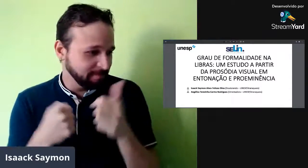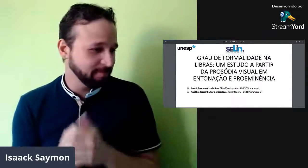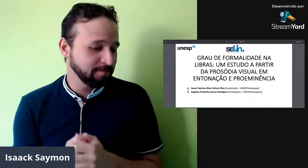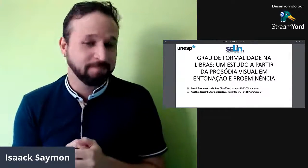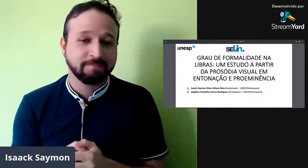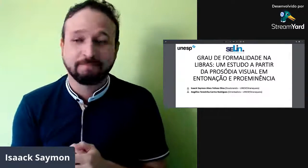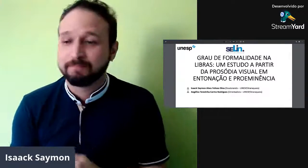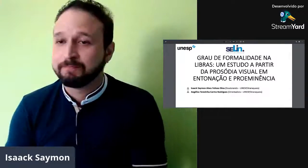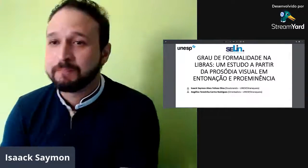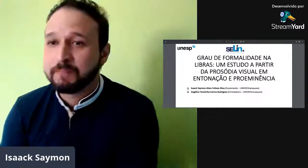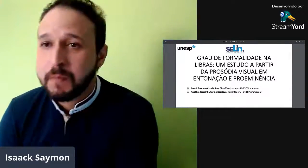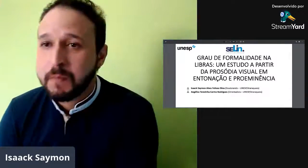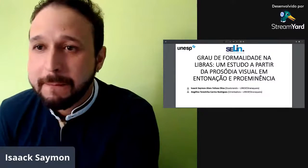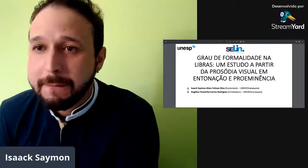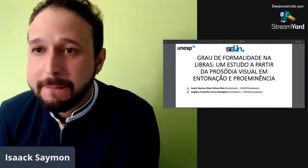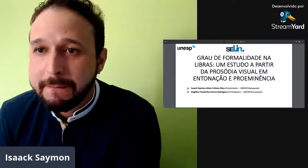É um estudo que eu estou começando, eu vou explicar.